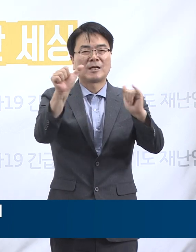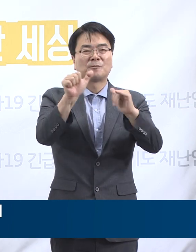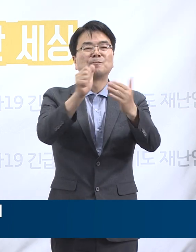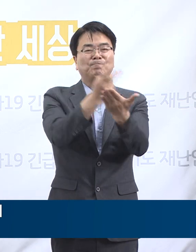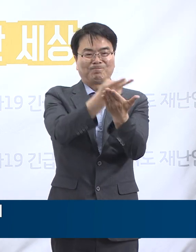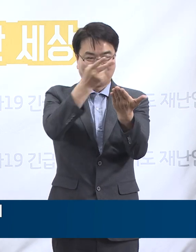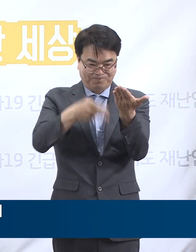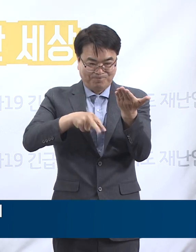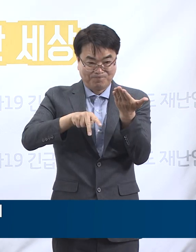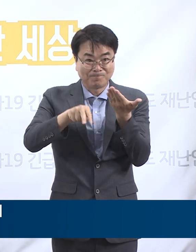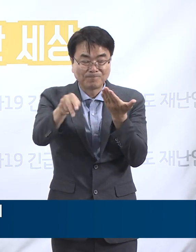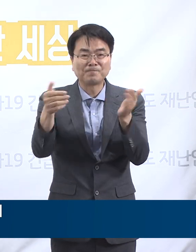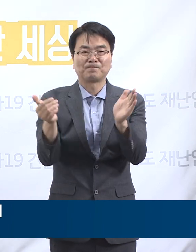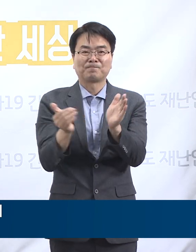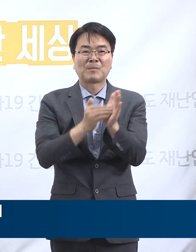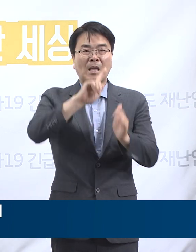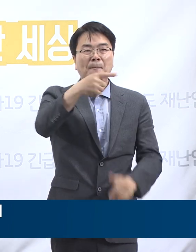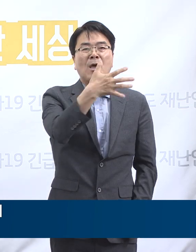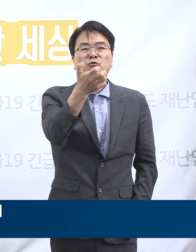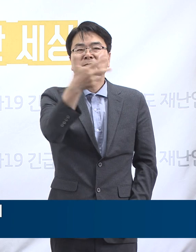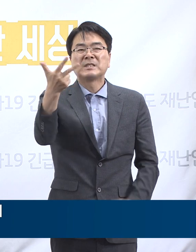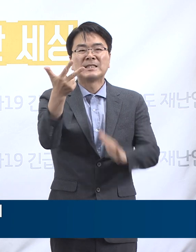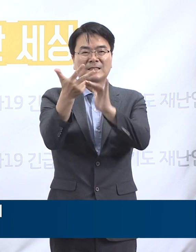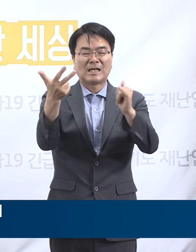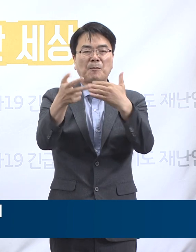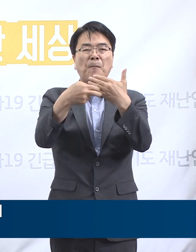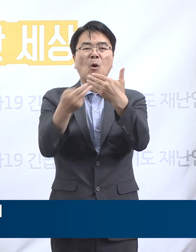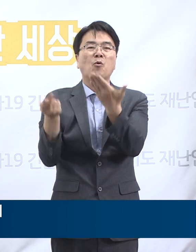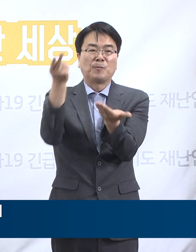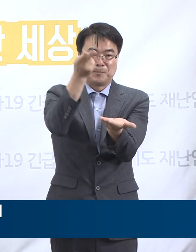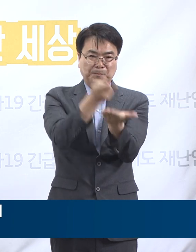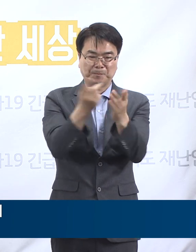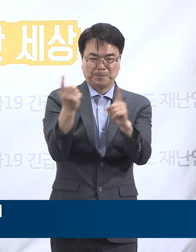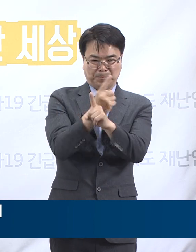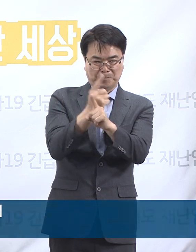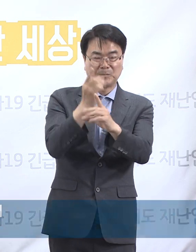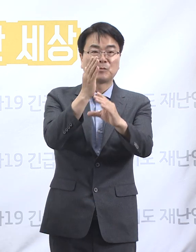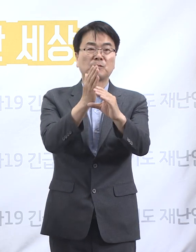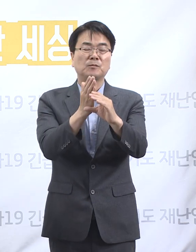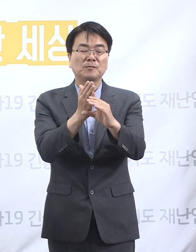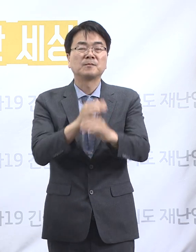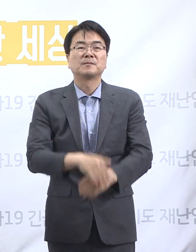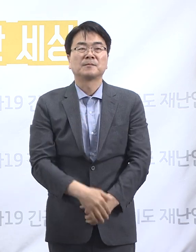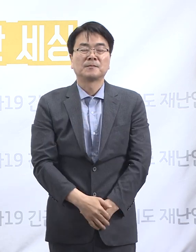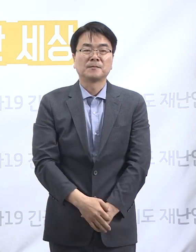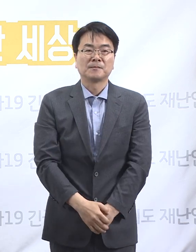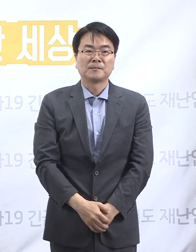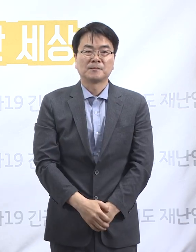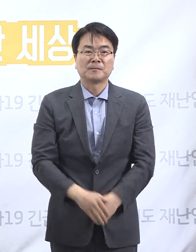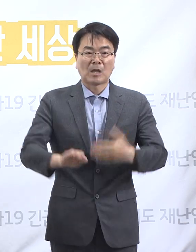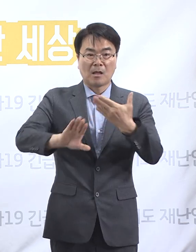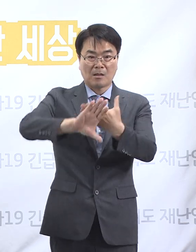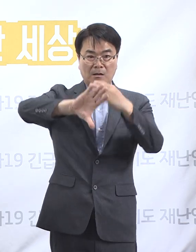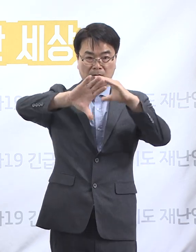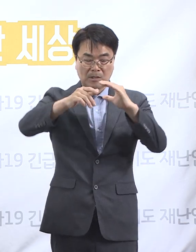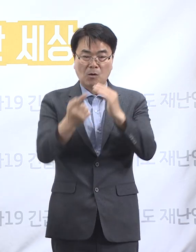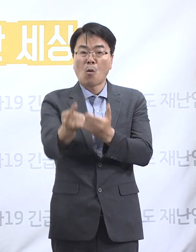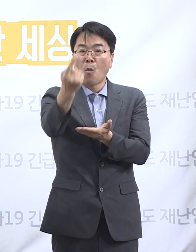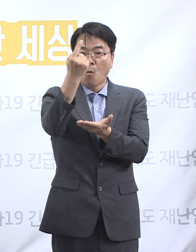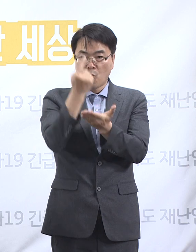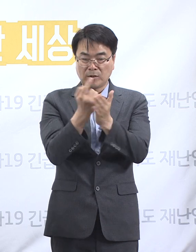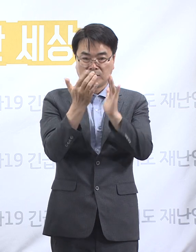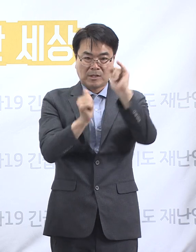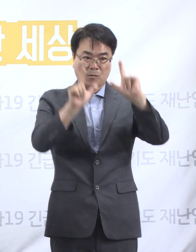현재 197명이 병원 및 생활치료센터에서 격리 중입니다. 해외입국자 확진 현황을